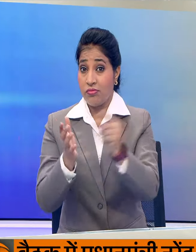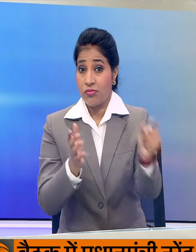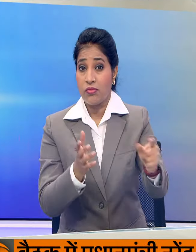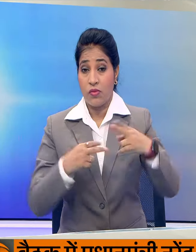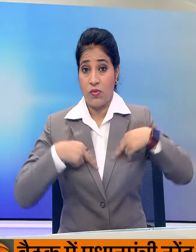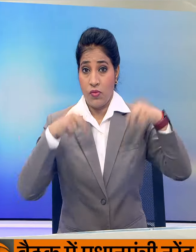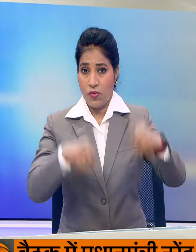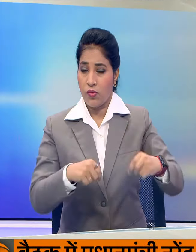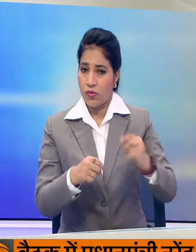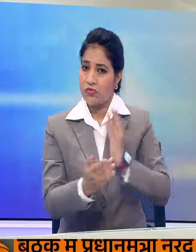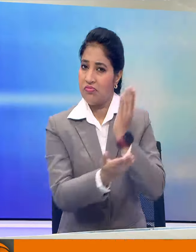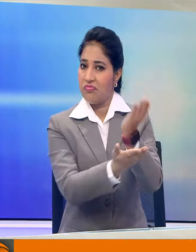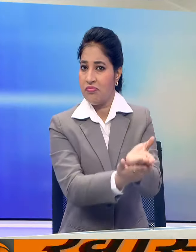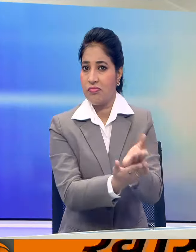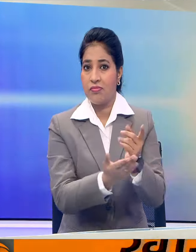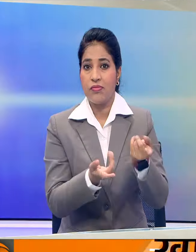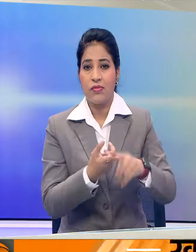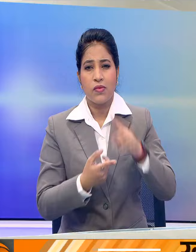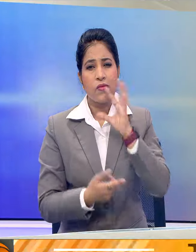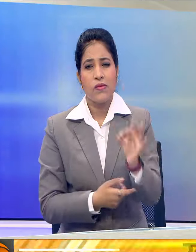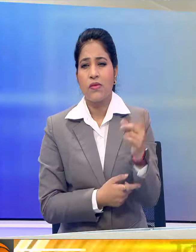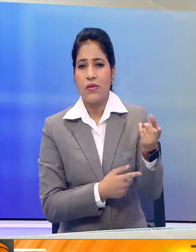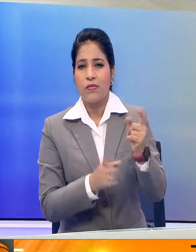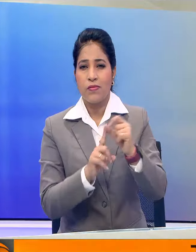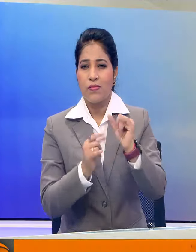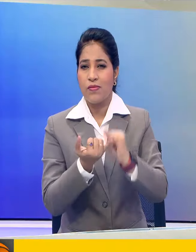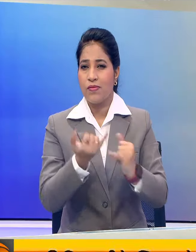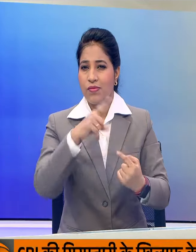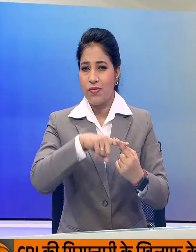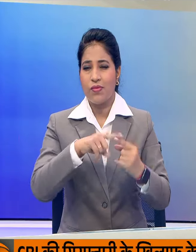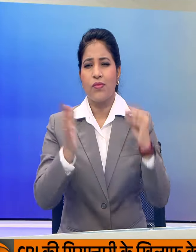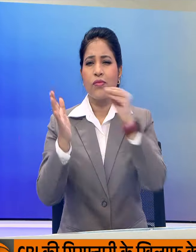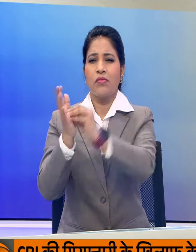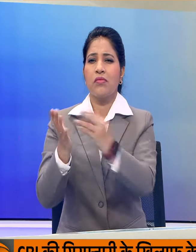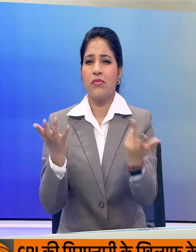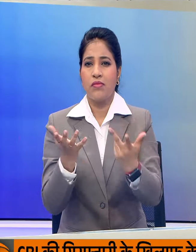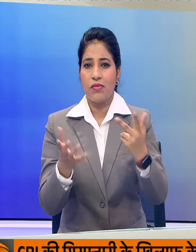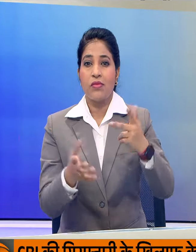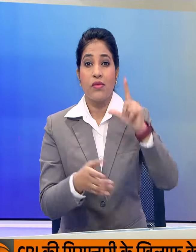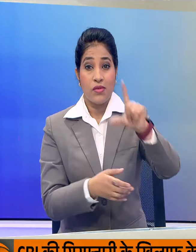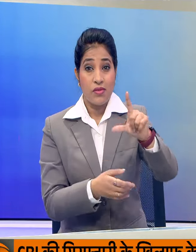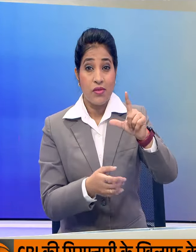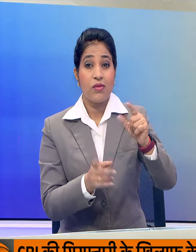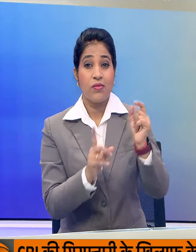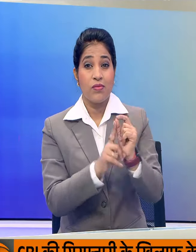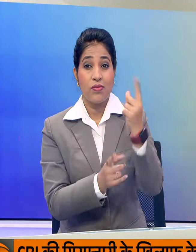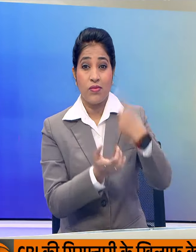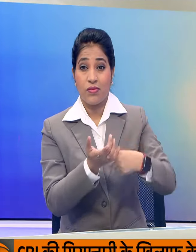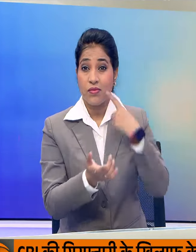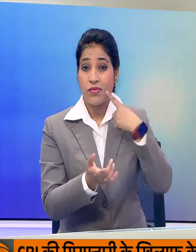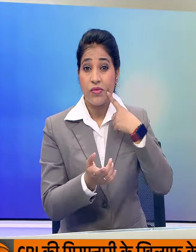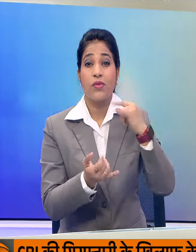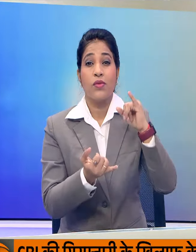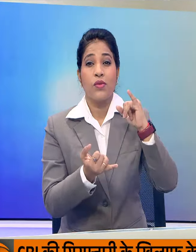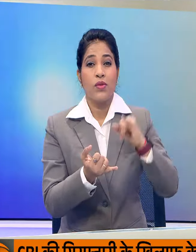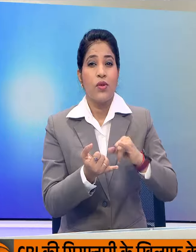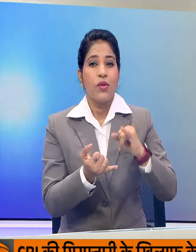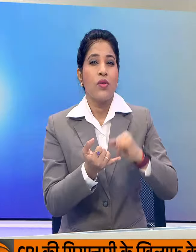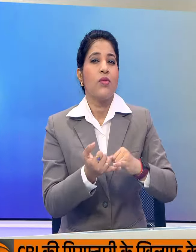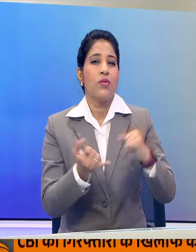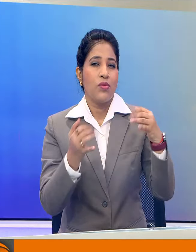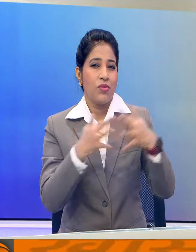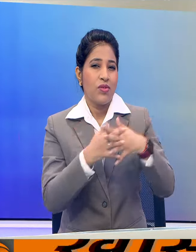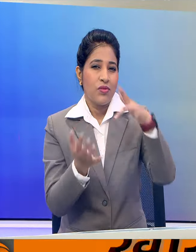आदालत तक पहुँचा दरसल इन पोस्ट में गोखले ने आरोप लगाया कि लक्ष्मी पूरी ने स्पिजलेंड में अपनी आई से अधिक